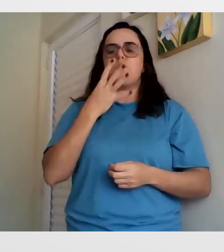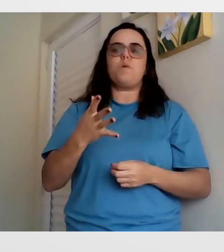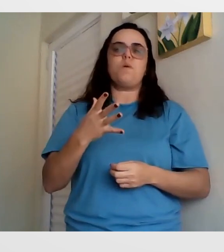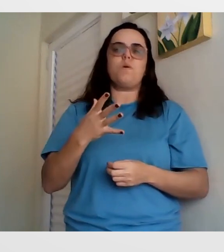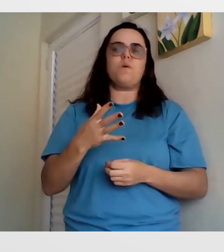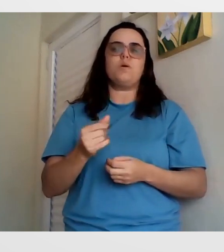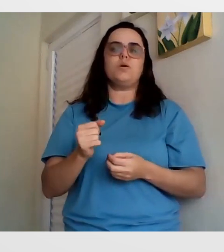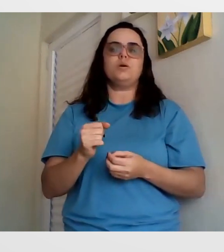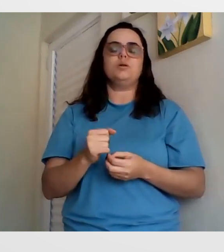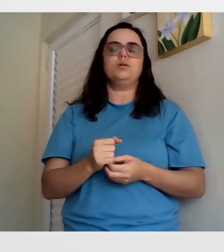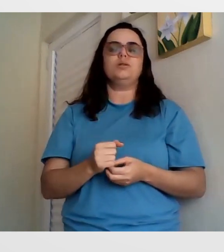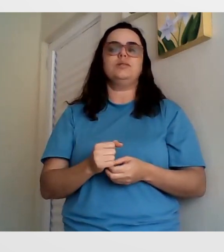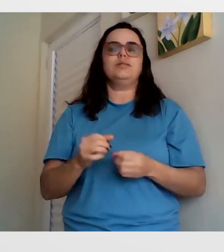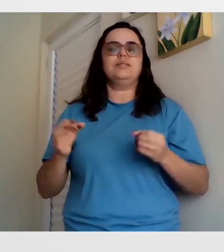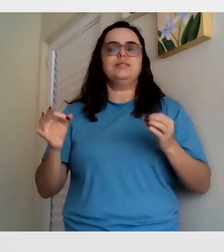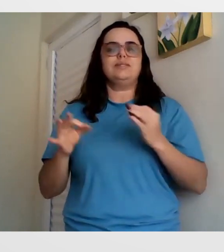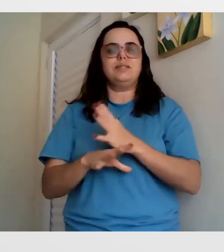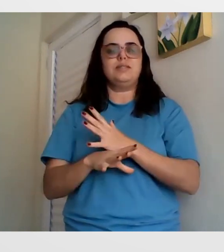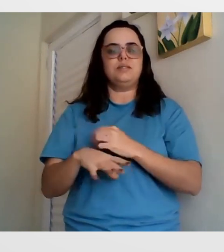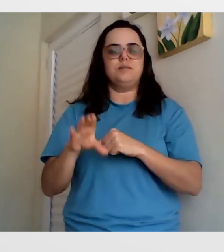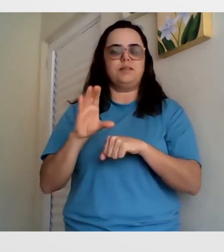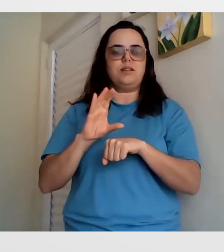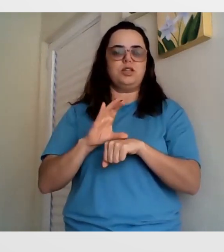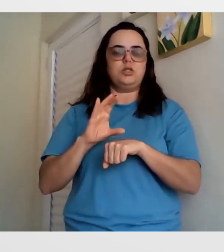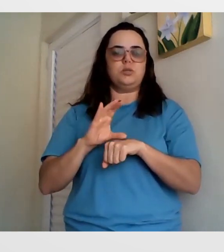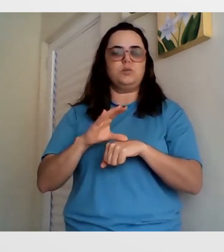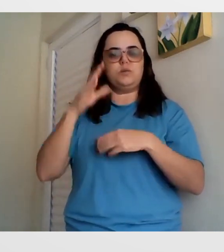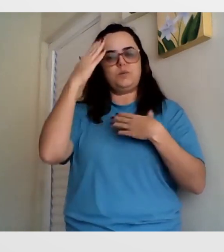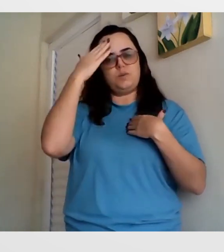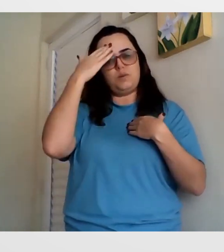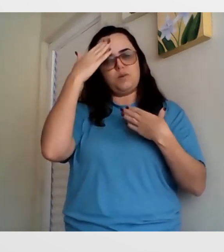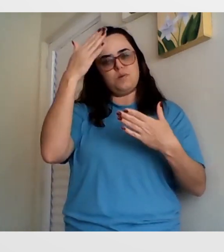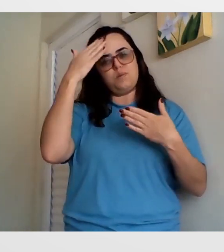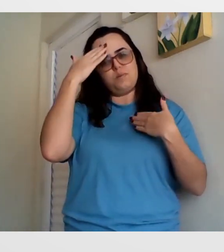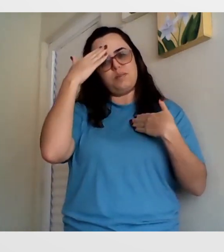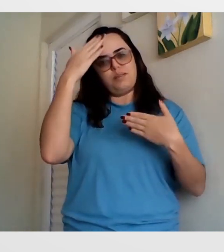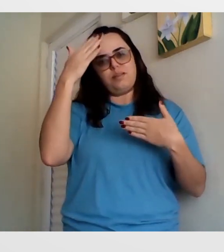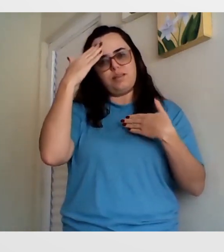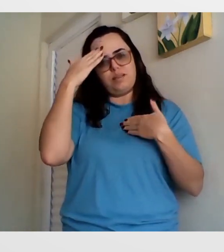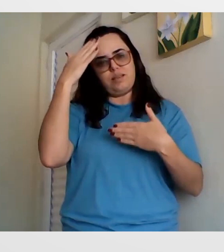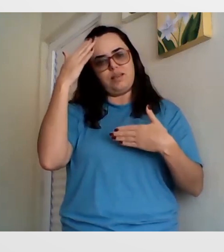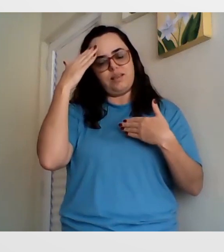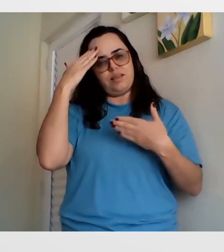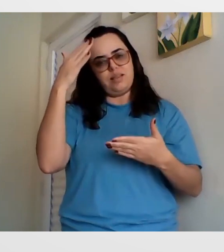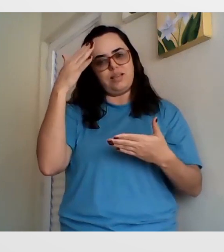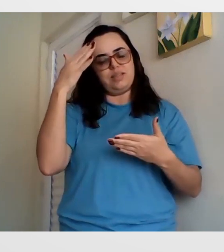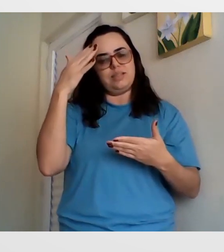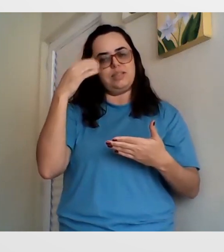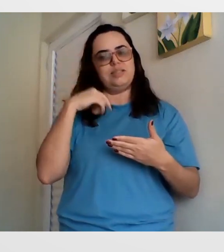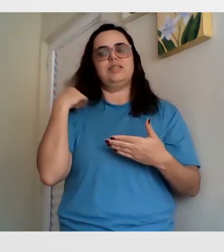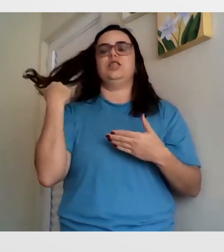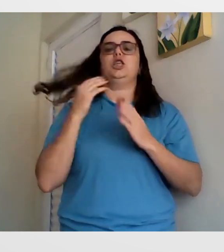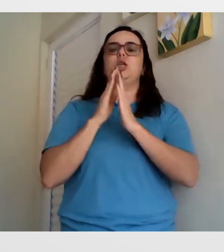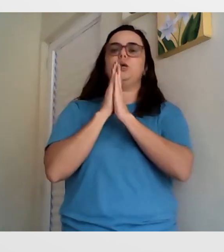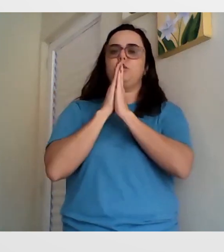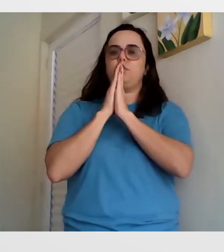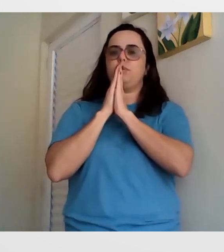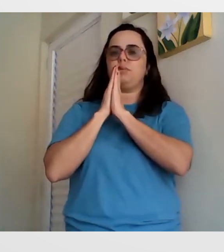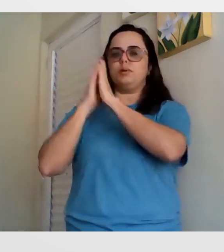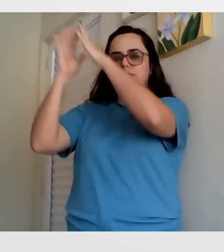sinalizado muito bem e eu tenho comemorado isso. E agora eu terminei o método fluente em Libras. E, assim, eu me sinto muito